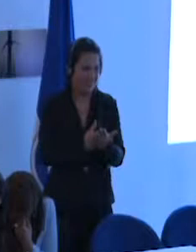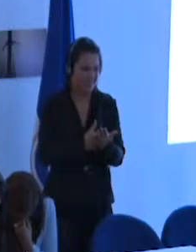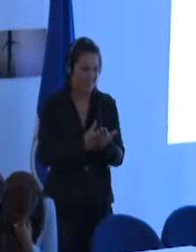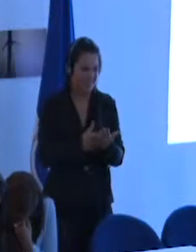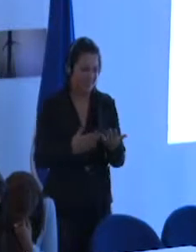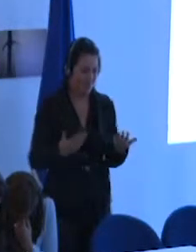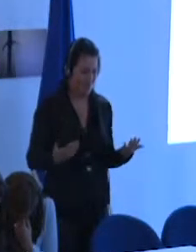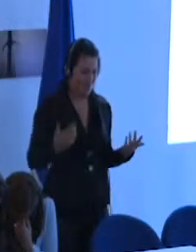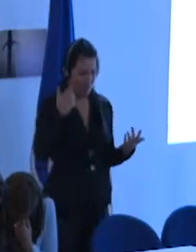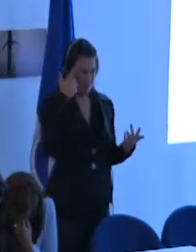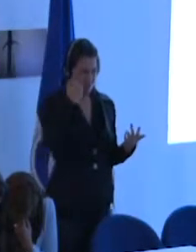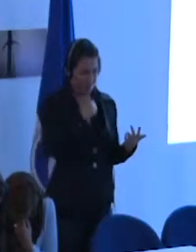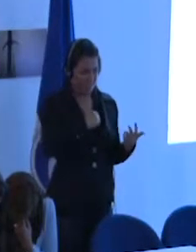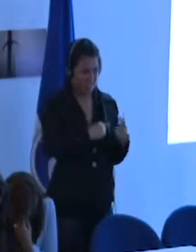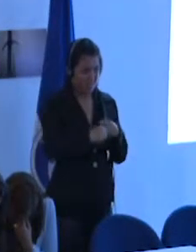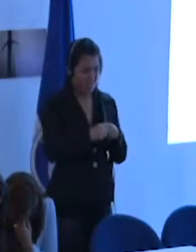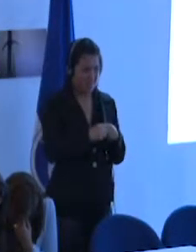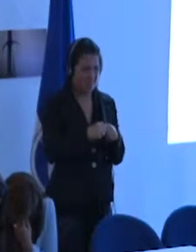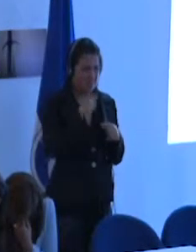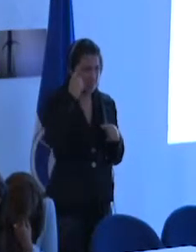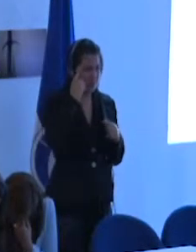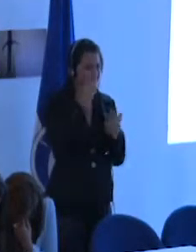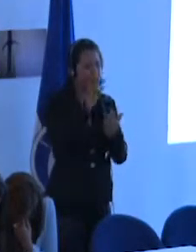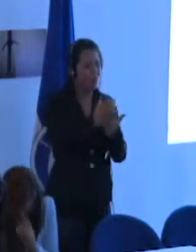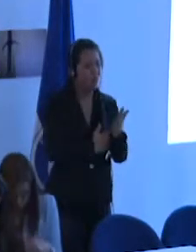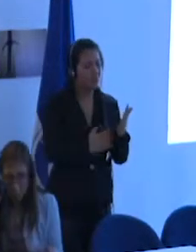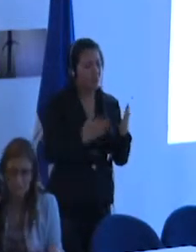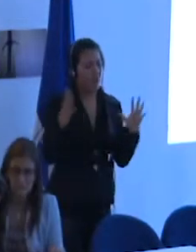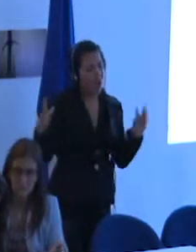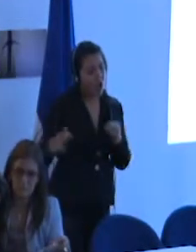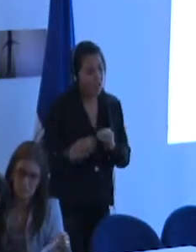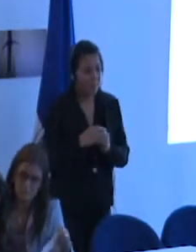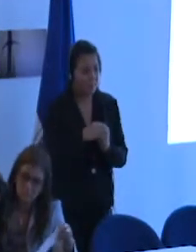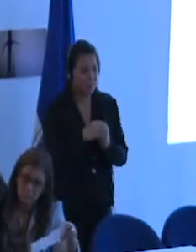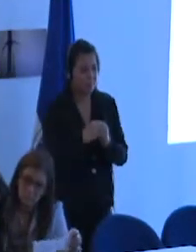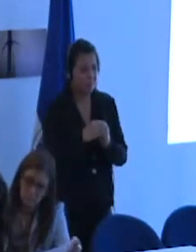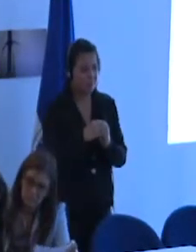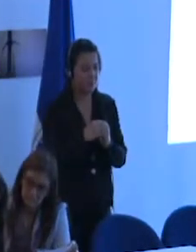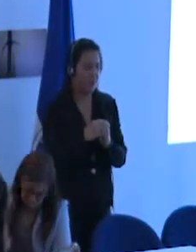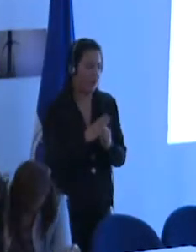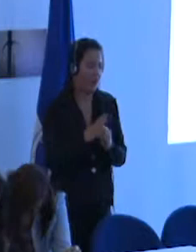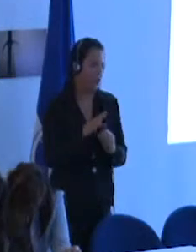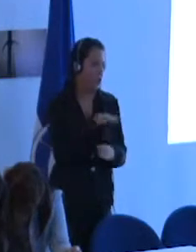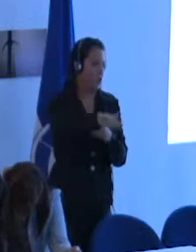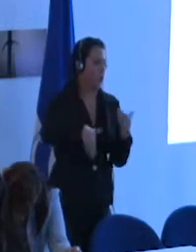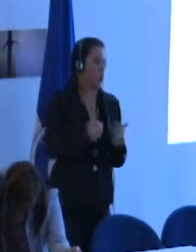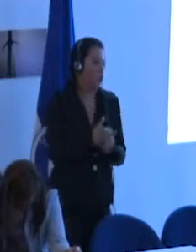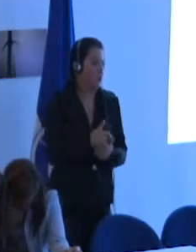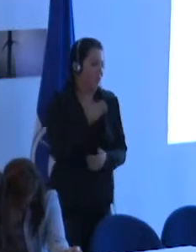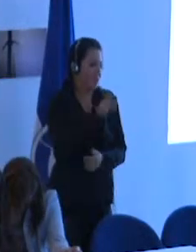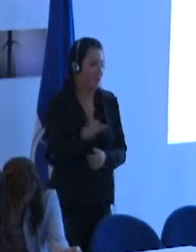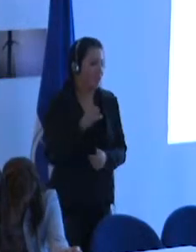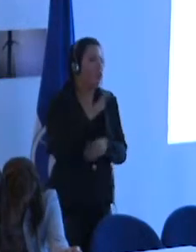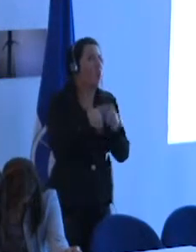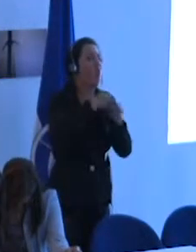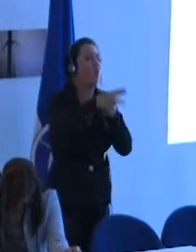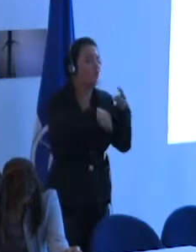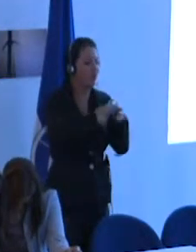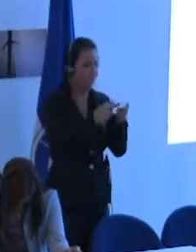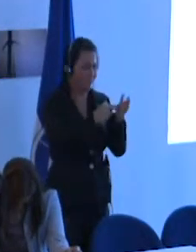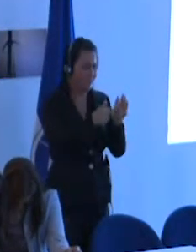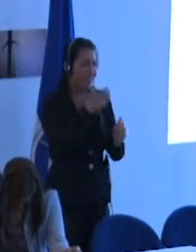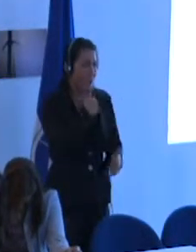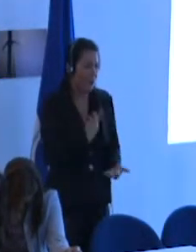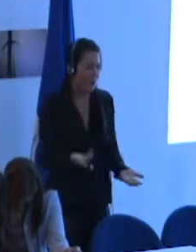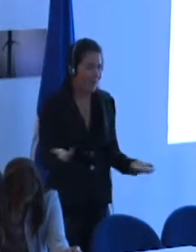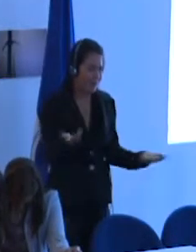derecho podemos pensar un currículum que podría adaptarse a todo el mundo? Es decir, a nadie.